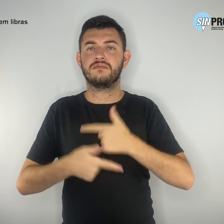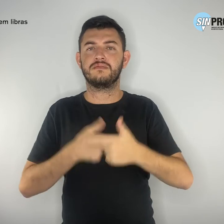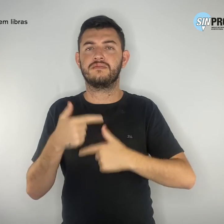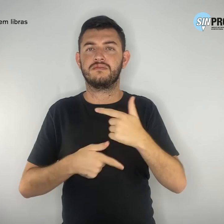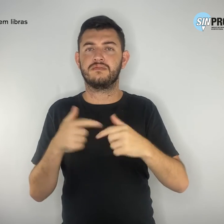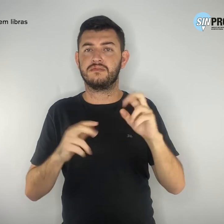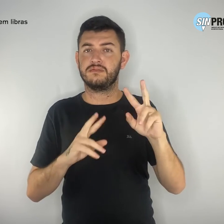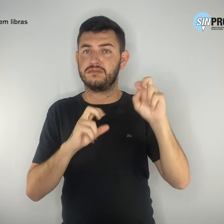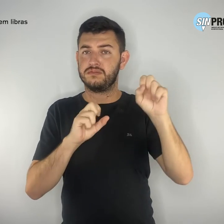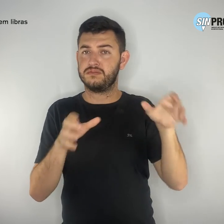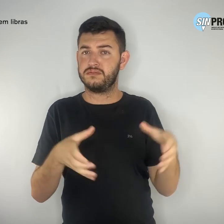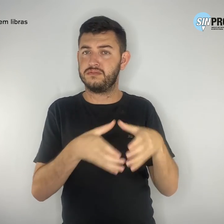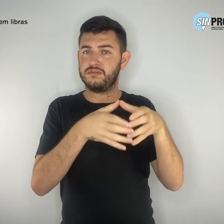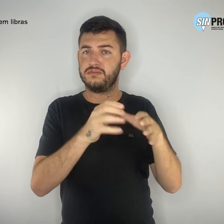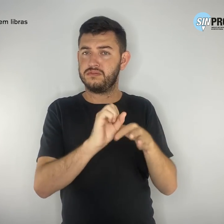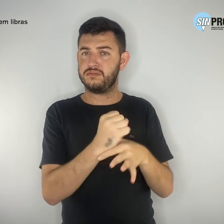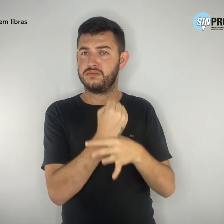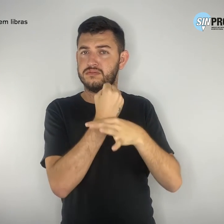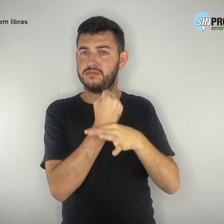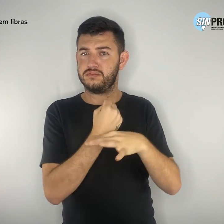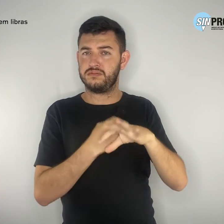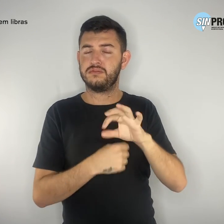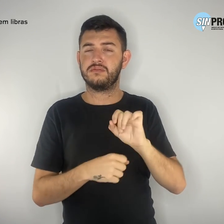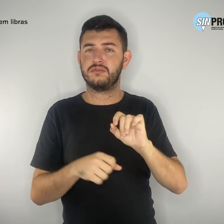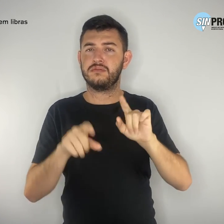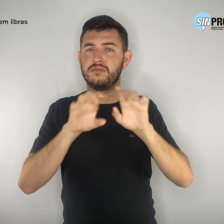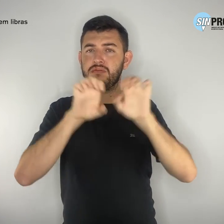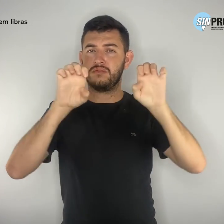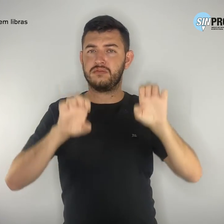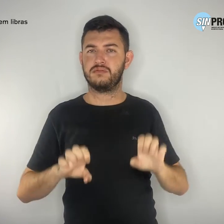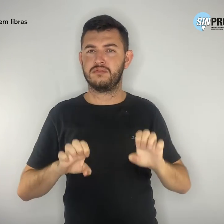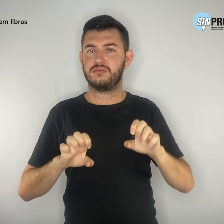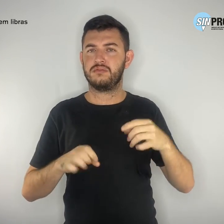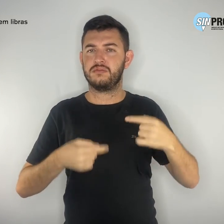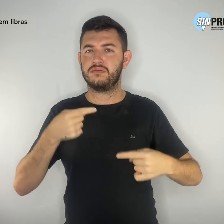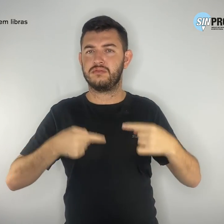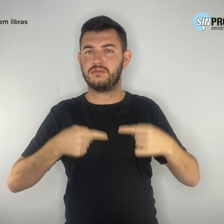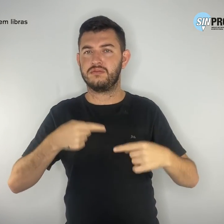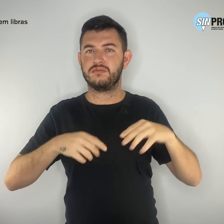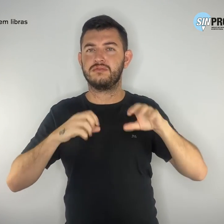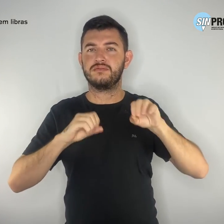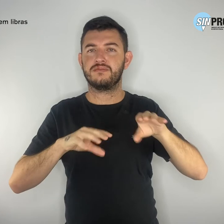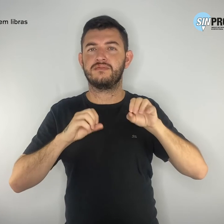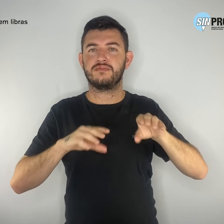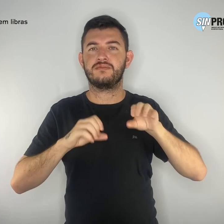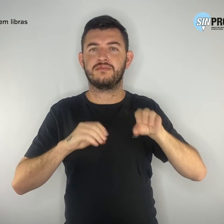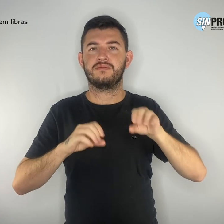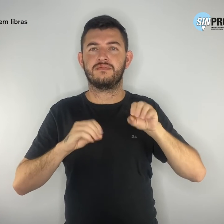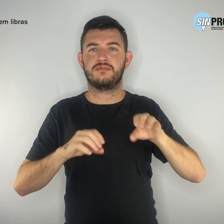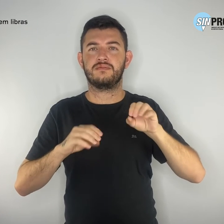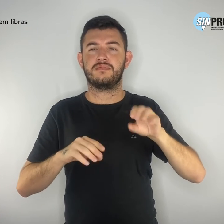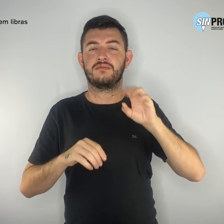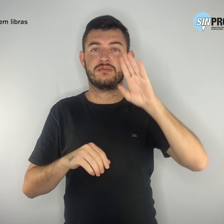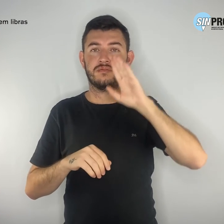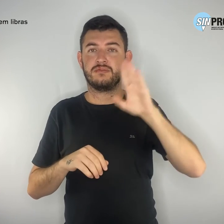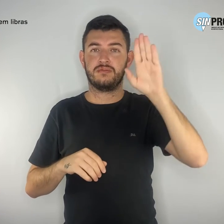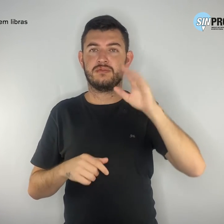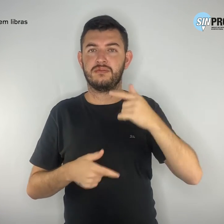como a estruturação da política educacional. Uma das principais tarefas do novo